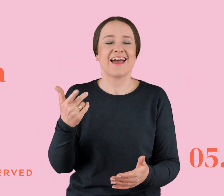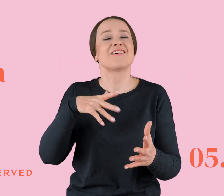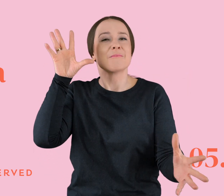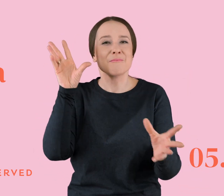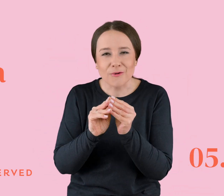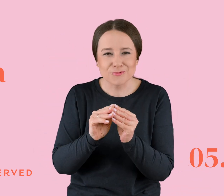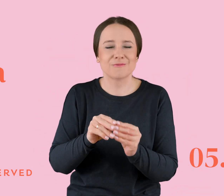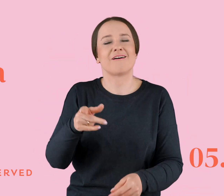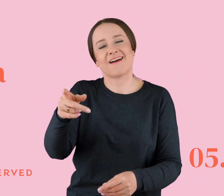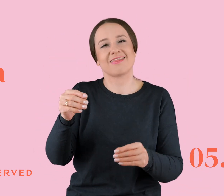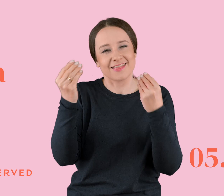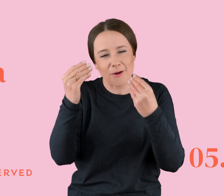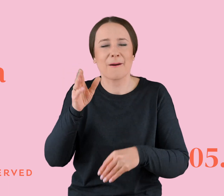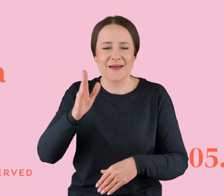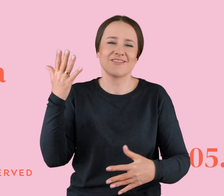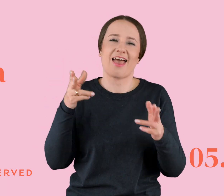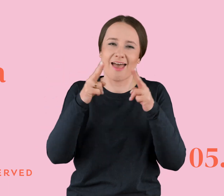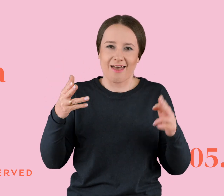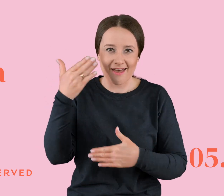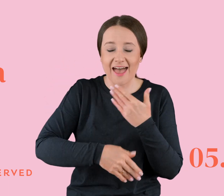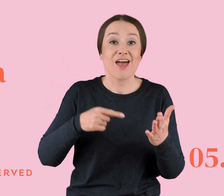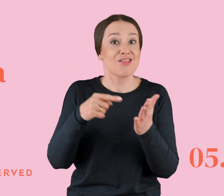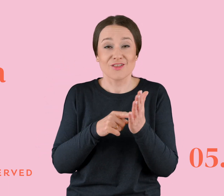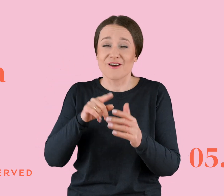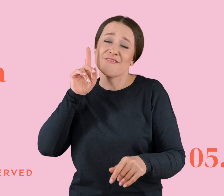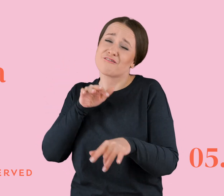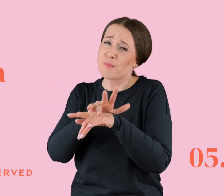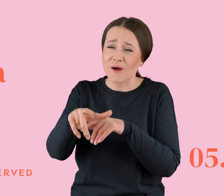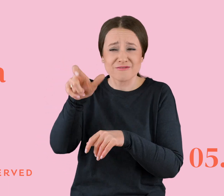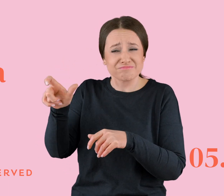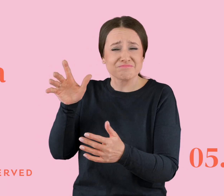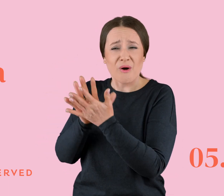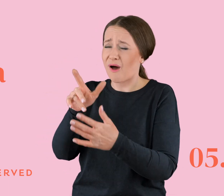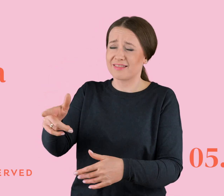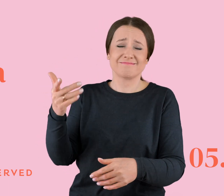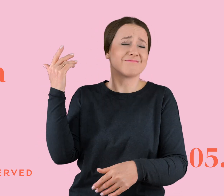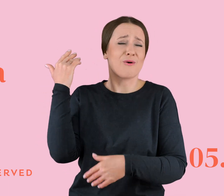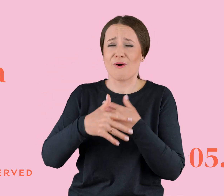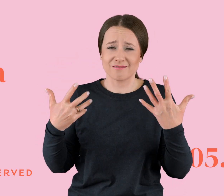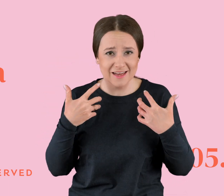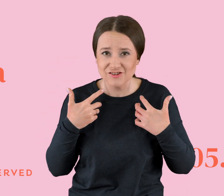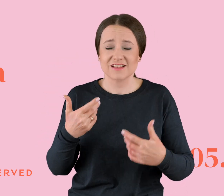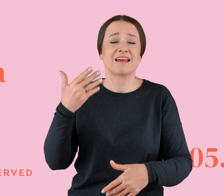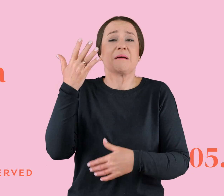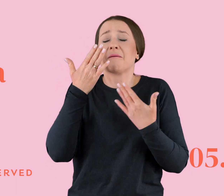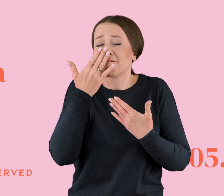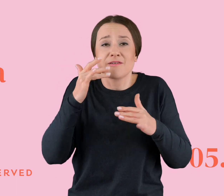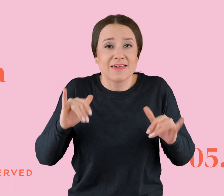koniec odcinka sama wybrzmi, te toksyny nam później zatruwają całe życie. I my kończymy pod kroplówką, pod postacią przyjaciół, łez wylanych